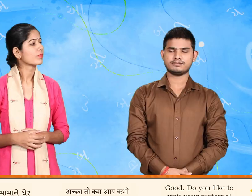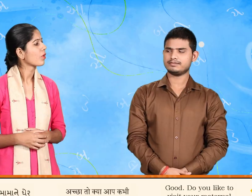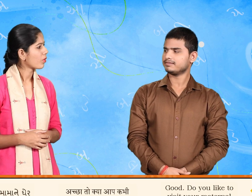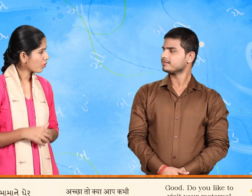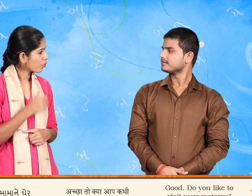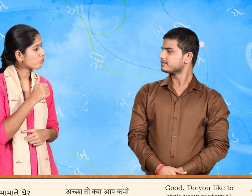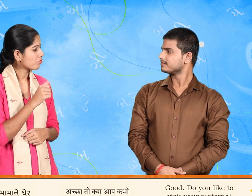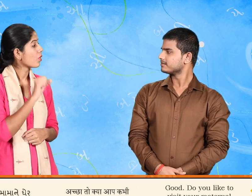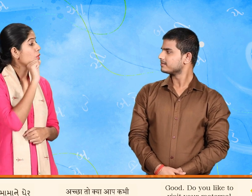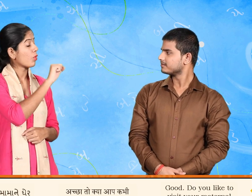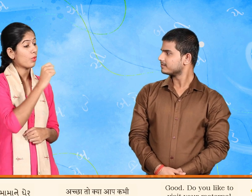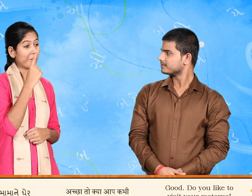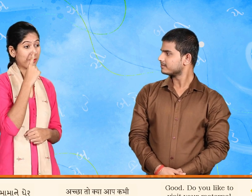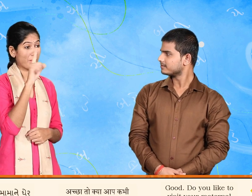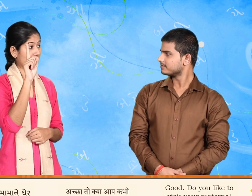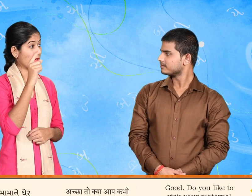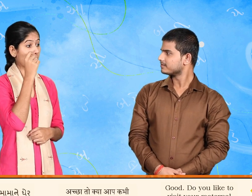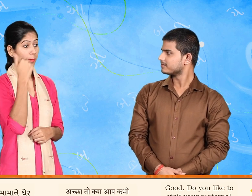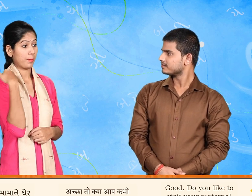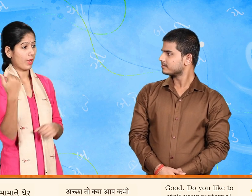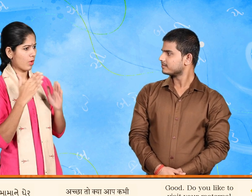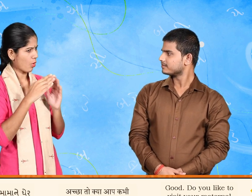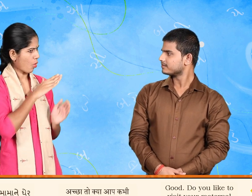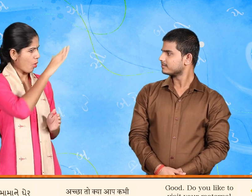સારસ છુદ તમે મામાના ઘેર જાઓ છો?